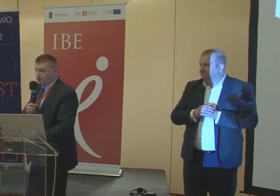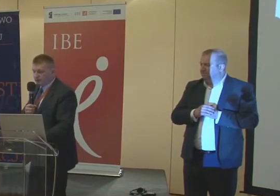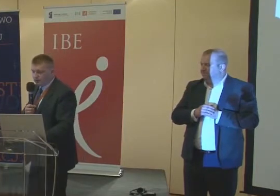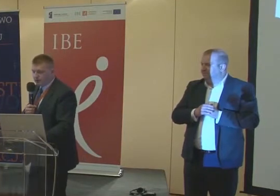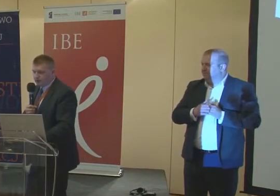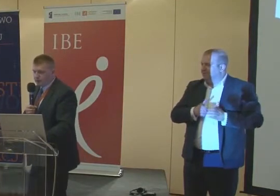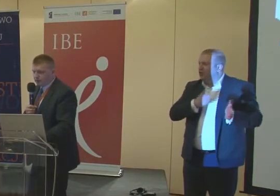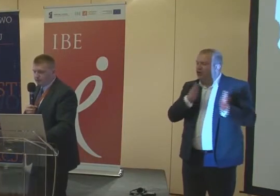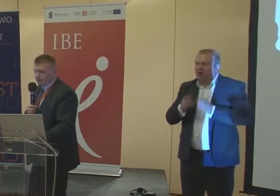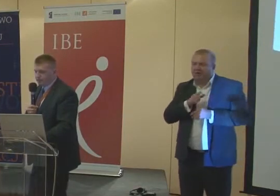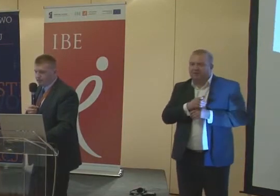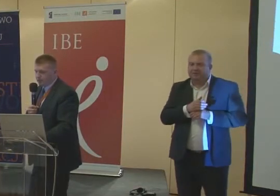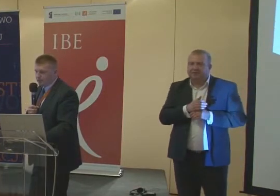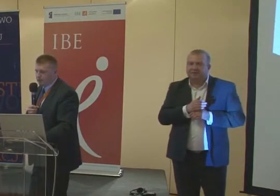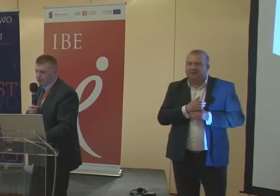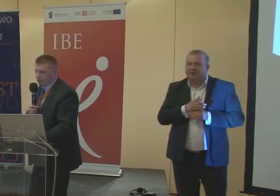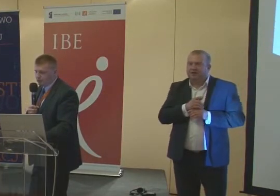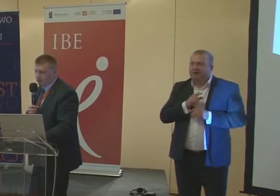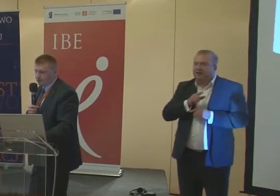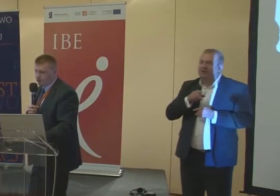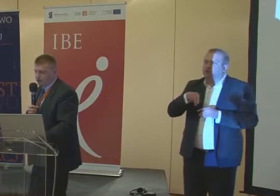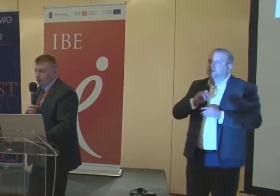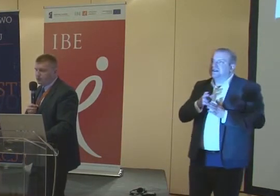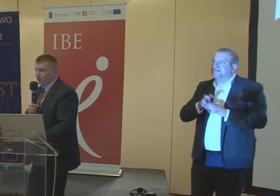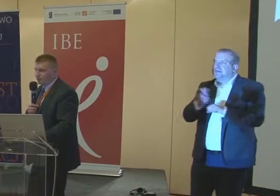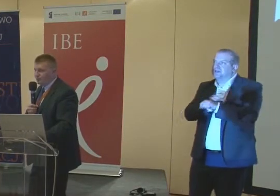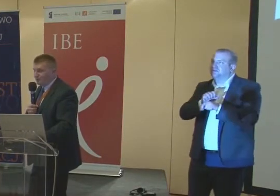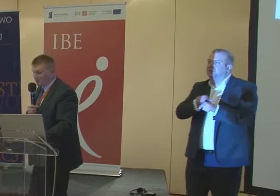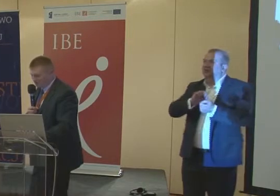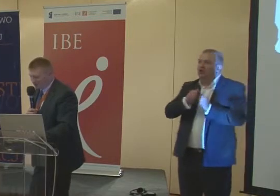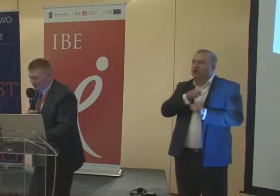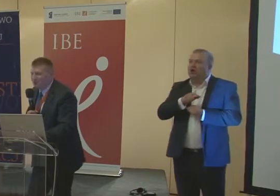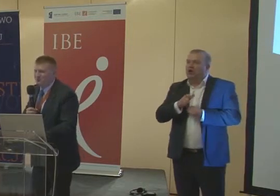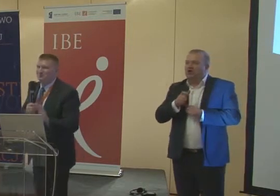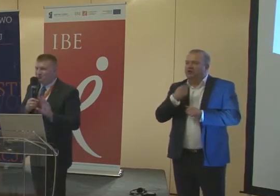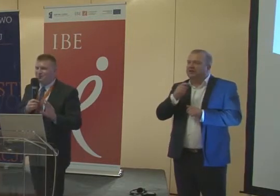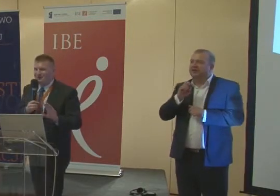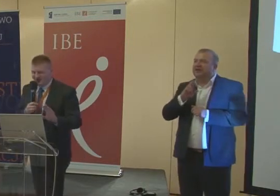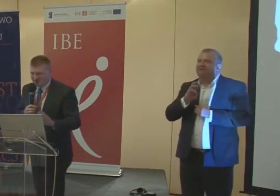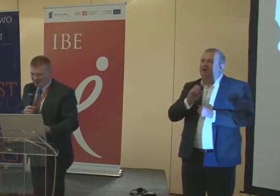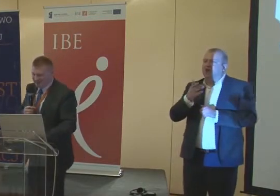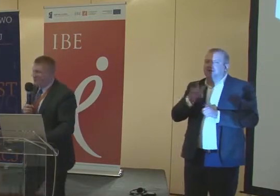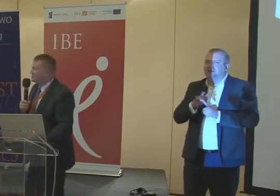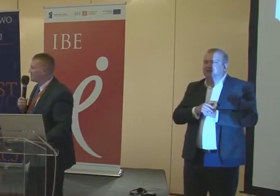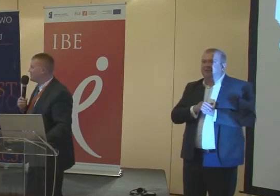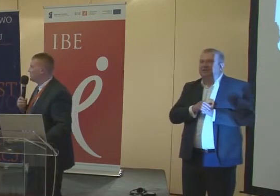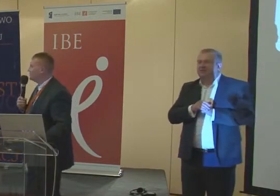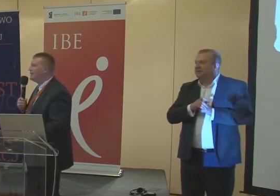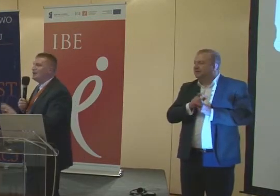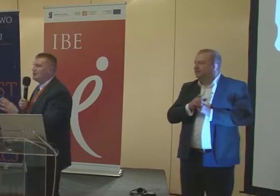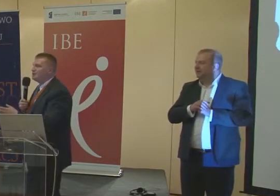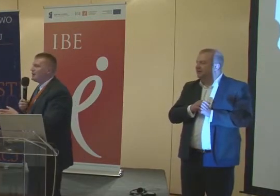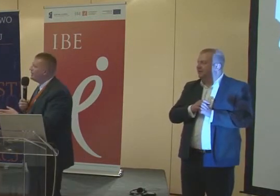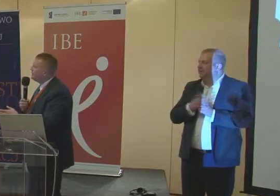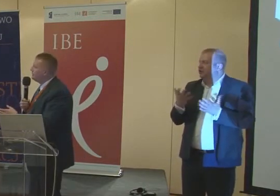kolejnym takim urządzeniem technicznym są to dyktafony. Już minutkę kończę. Są to dyktafony,